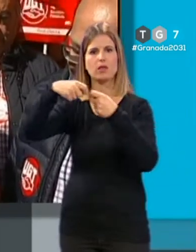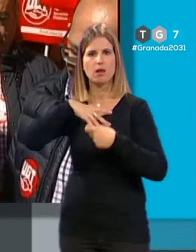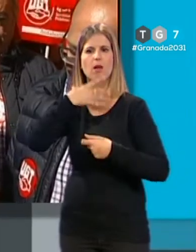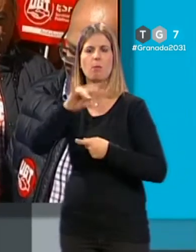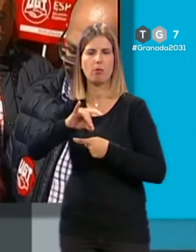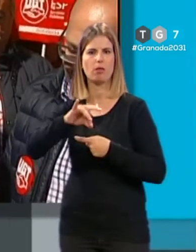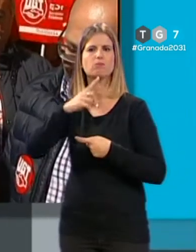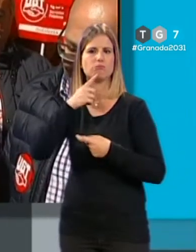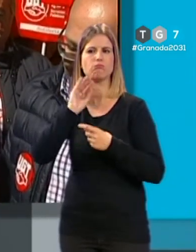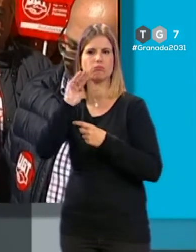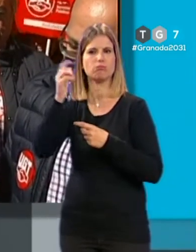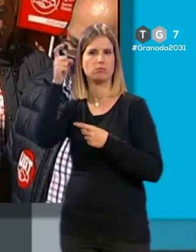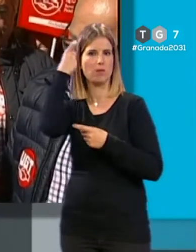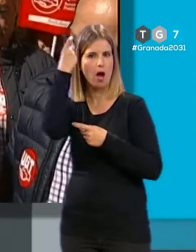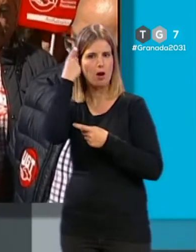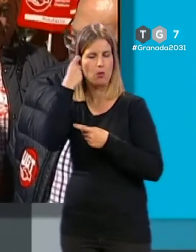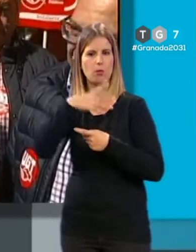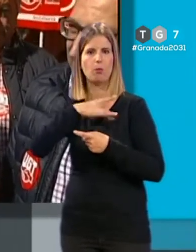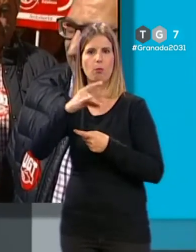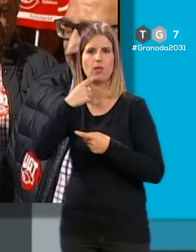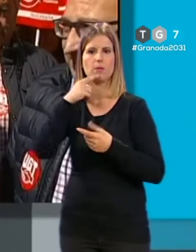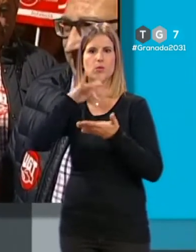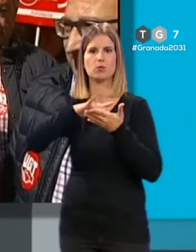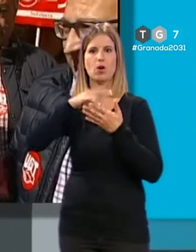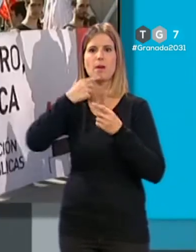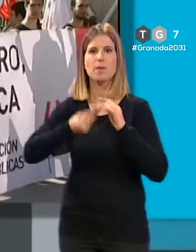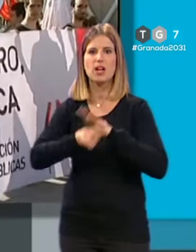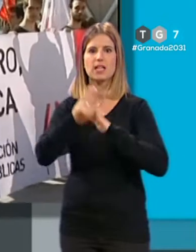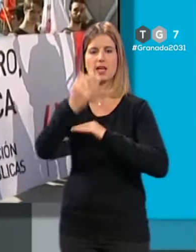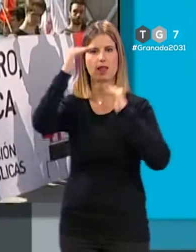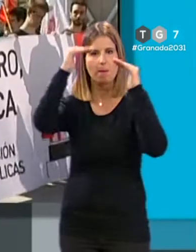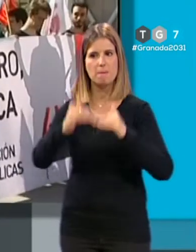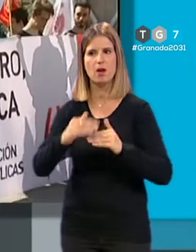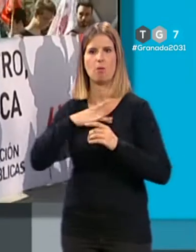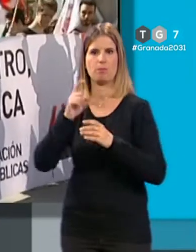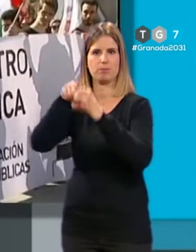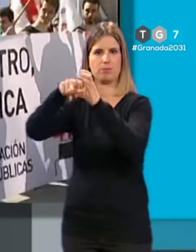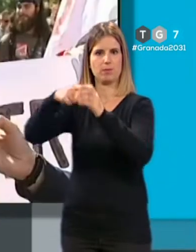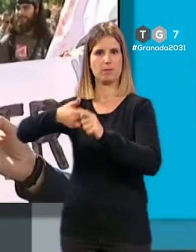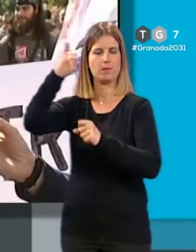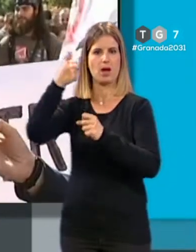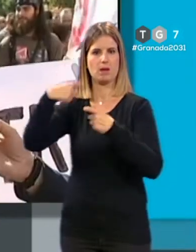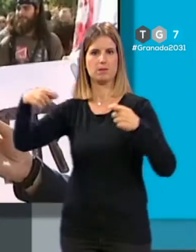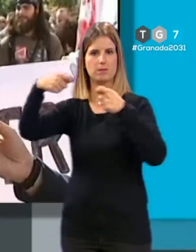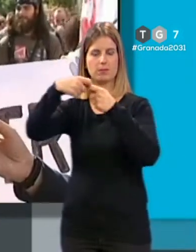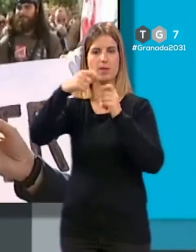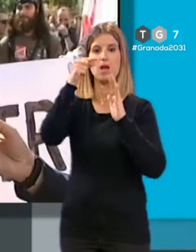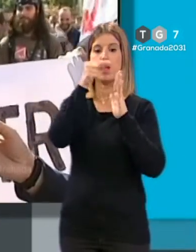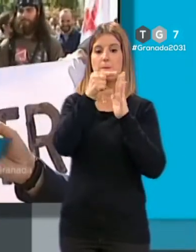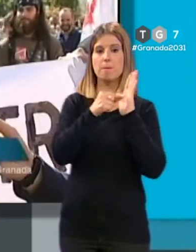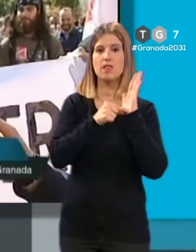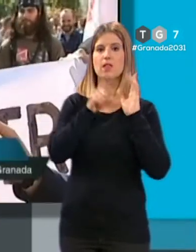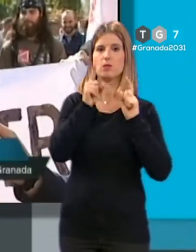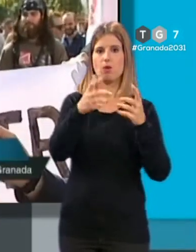unidad va a poder blindar su alumno en un momento de decrecimiento de la natalidad. Es una medida que beneficia a la